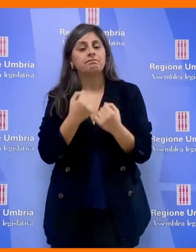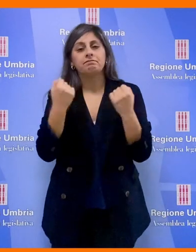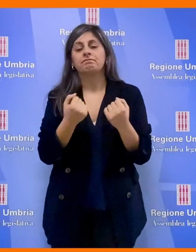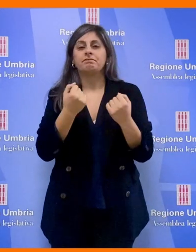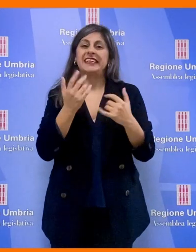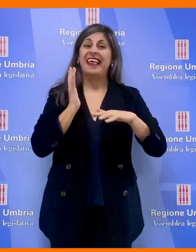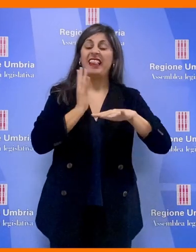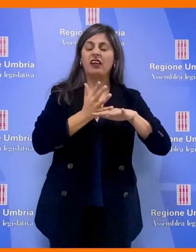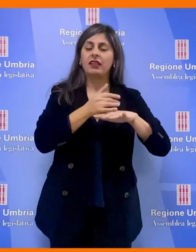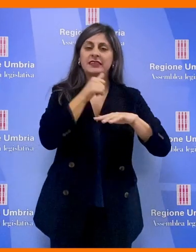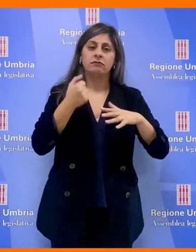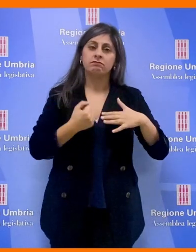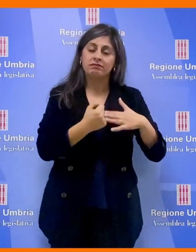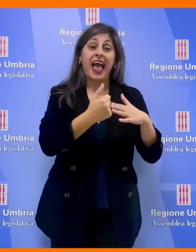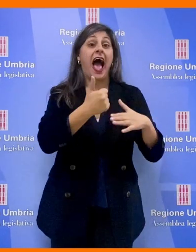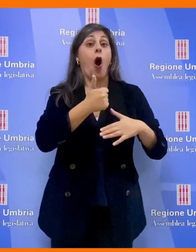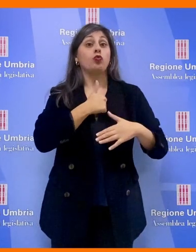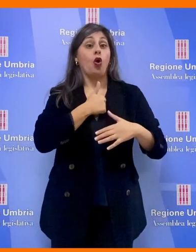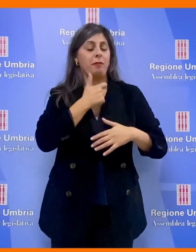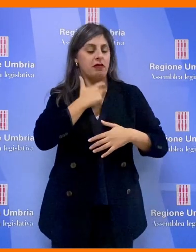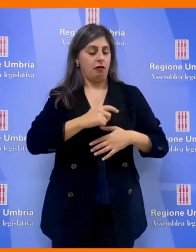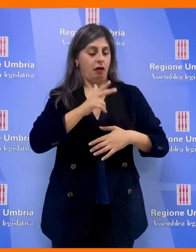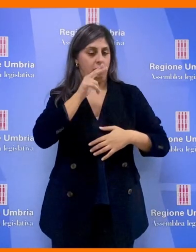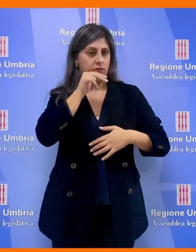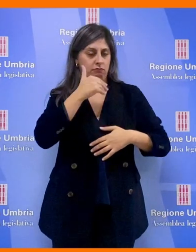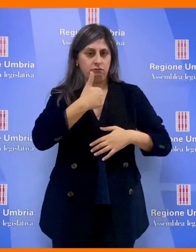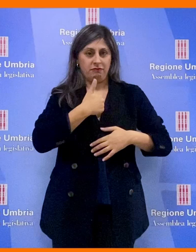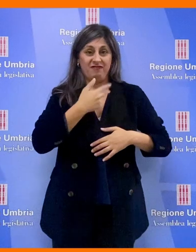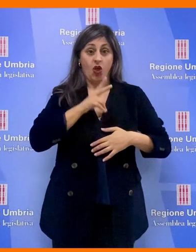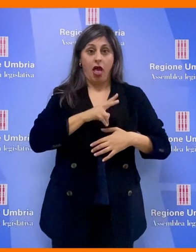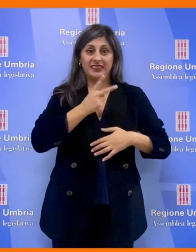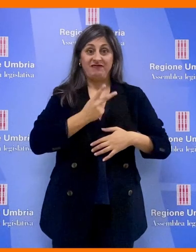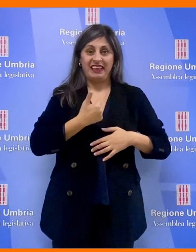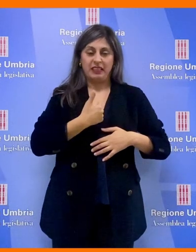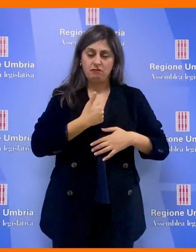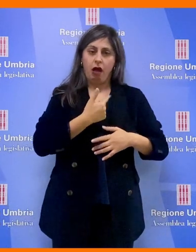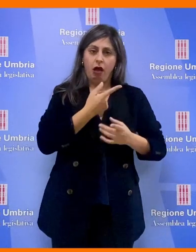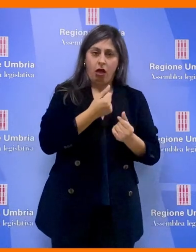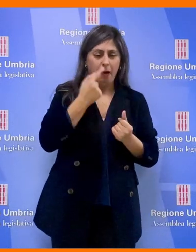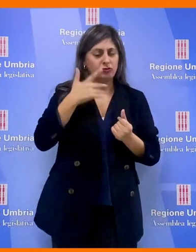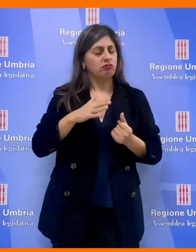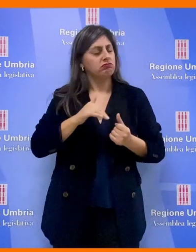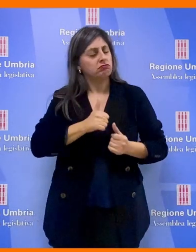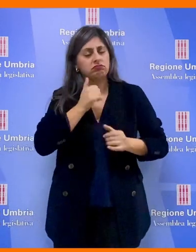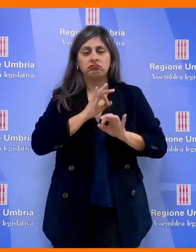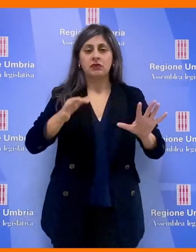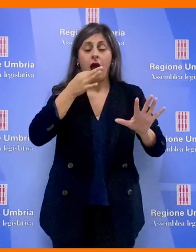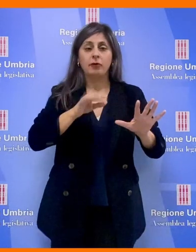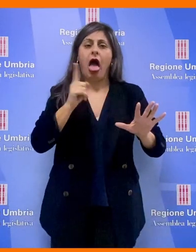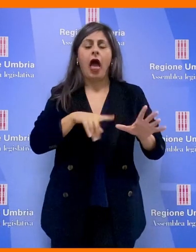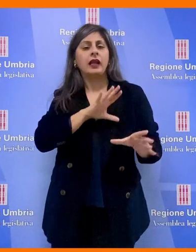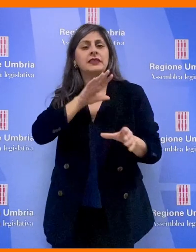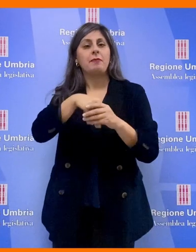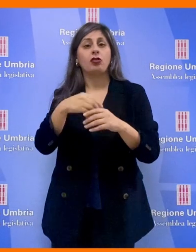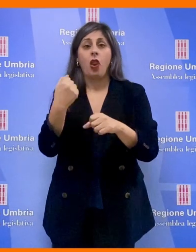volti a sostenere l'autonomia economica e psicologica delle vittime di violenza, ai fini dell'inserimento lavorativo anche attraverso